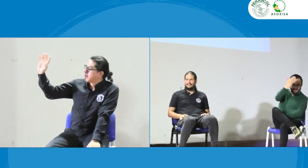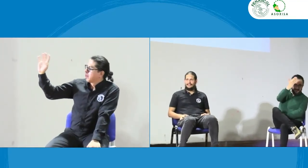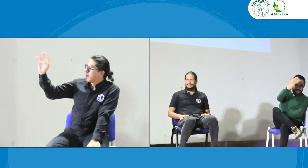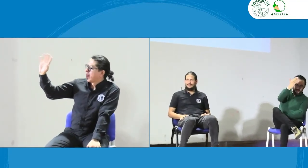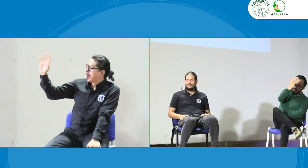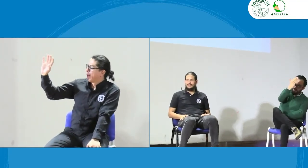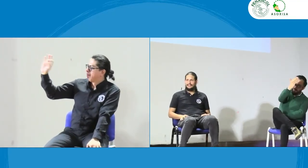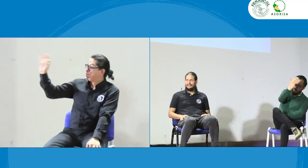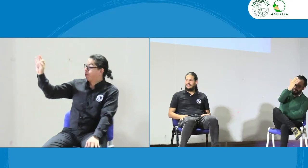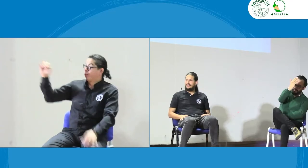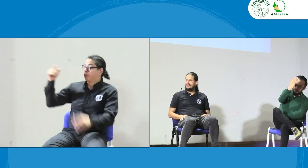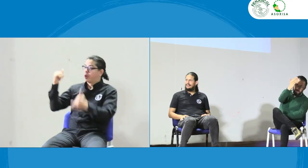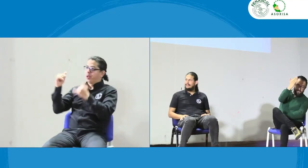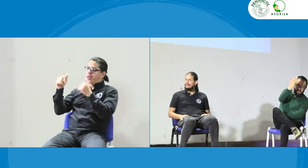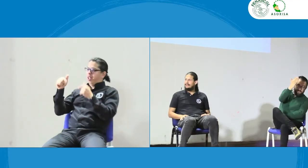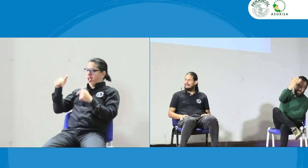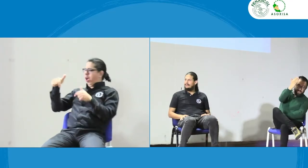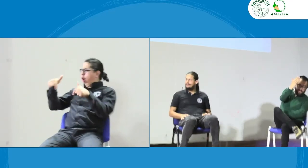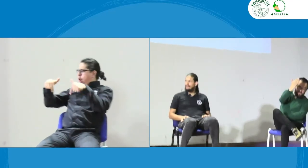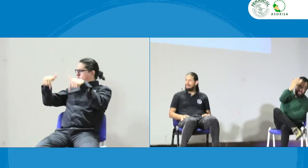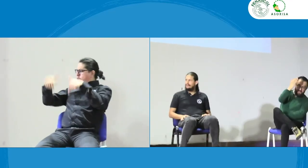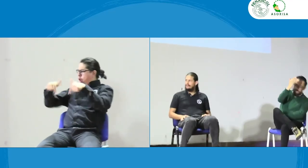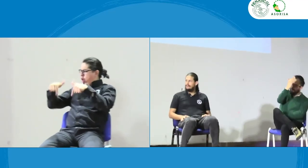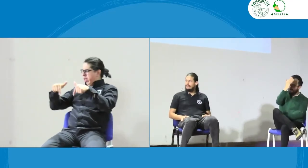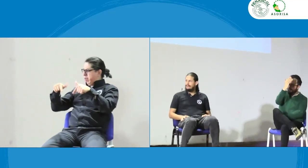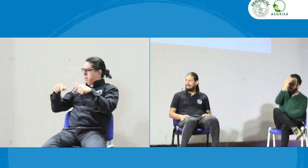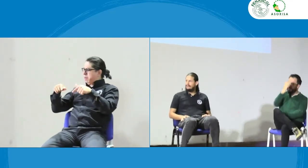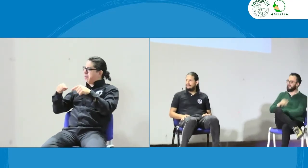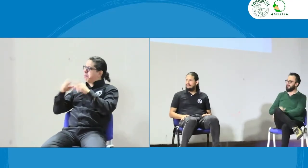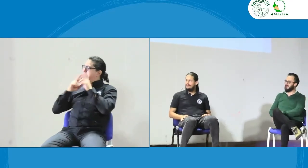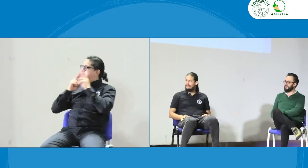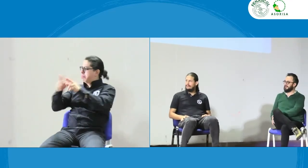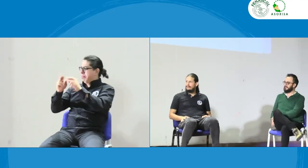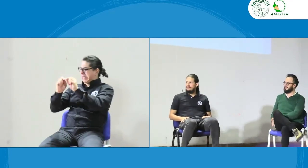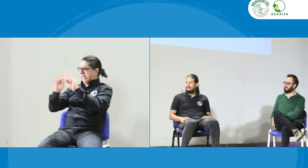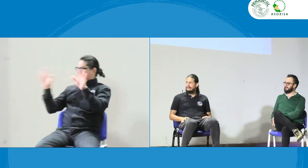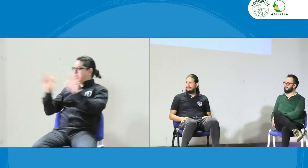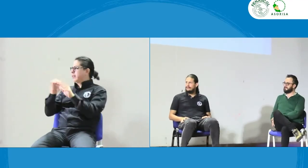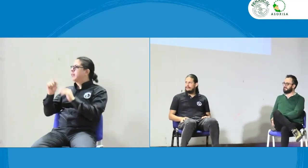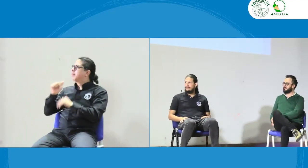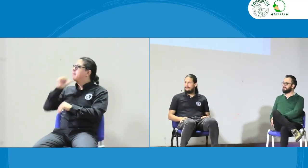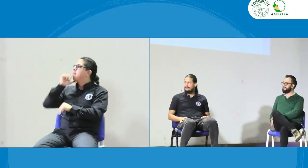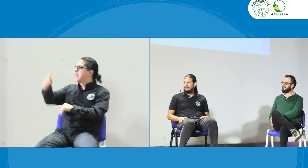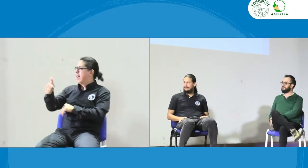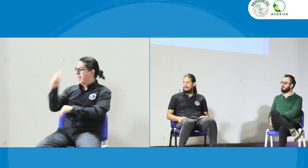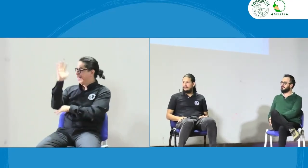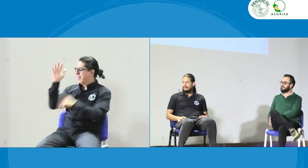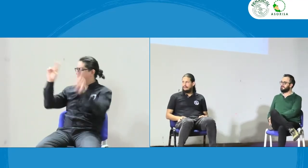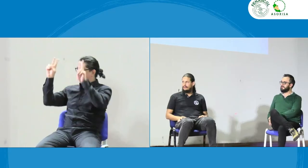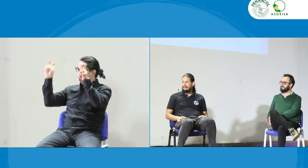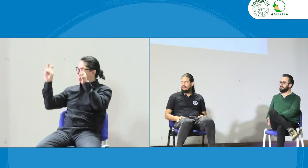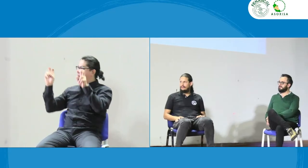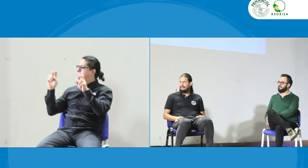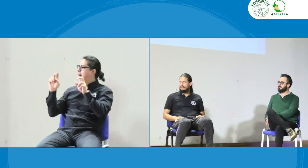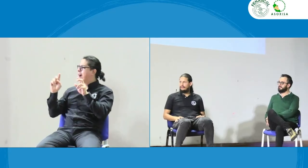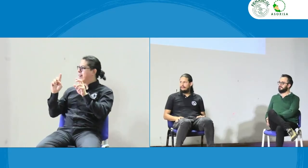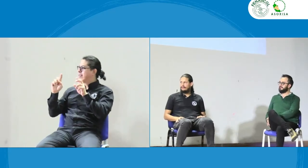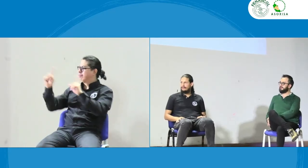me estás mirando ya ok perfecto entonces si quieres